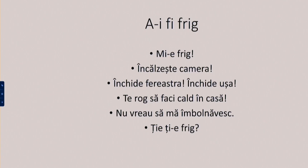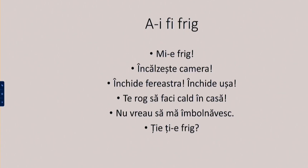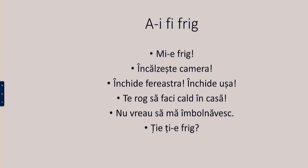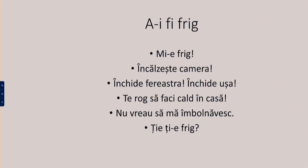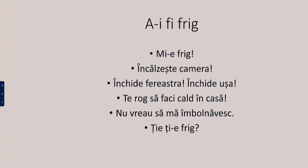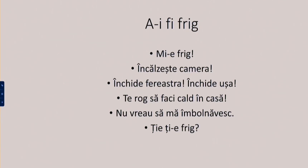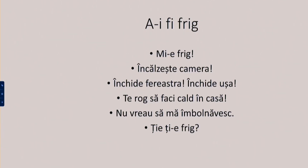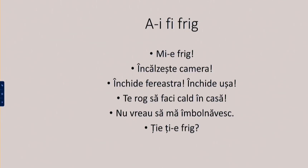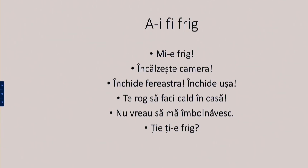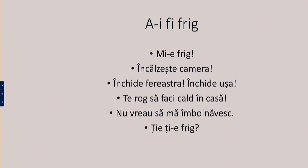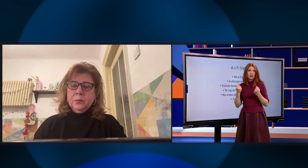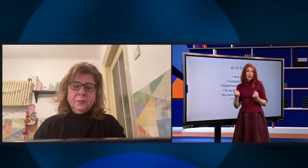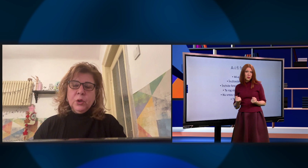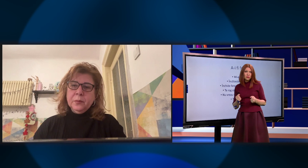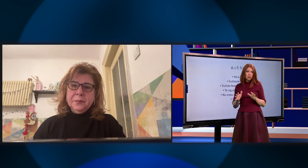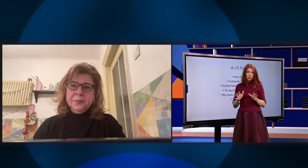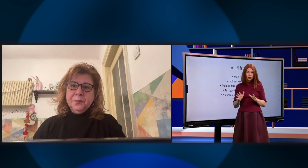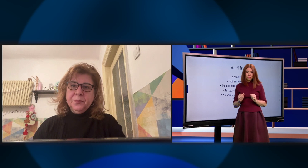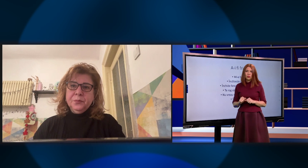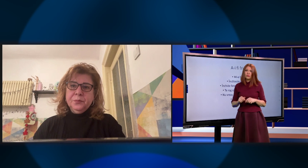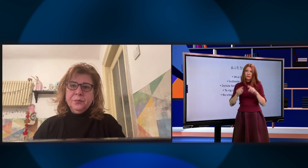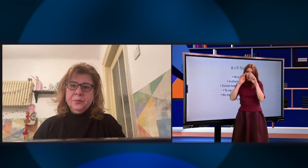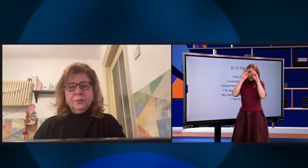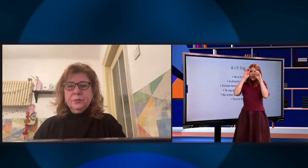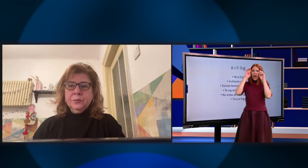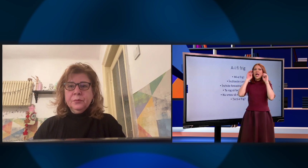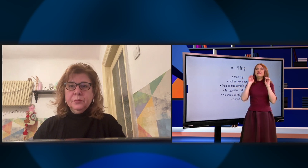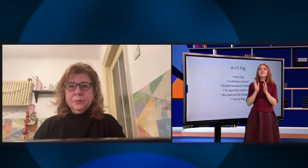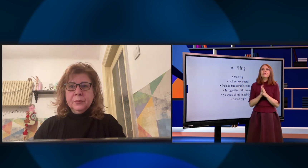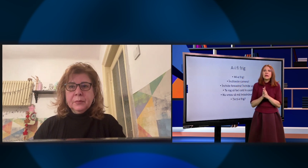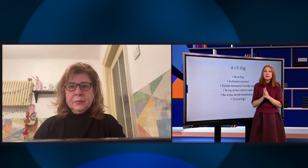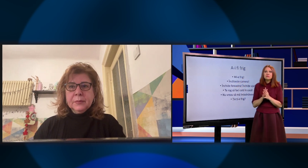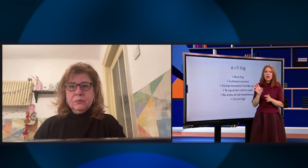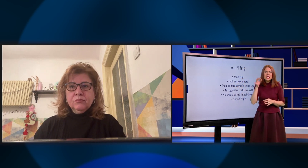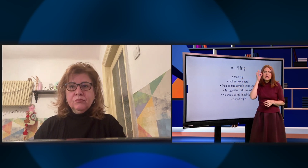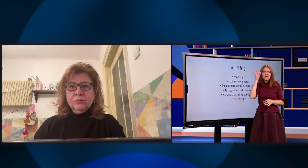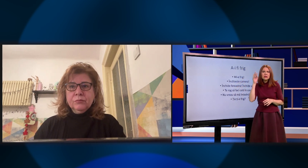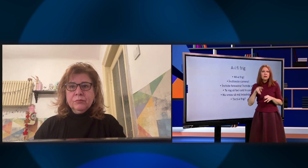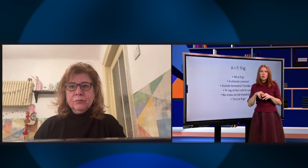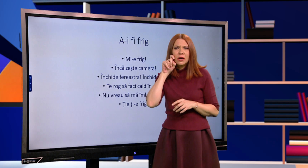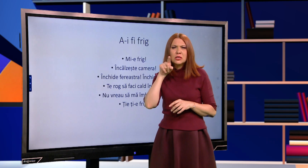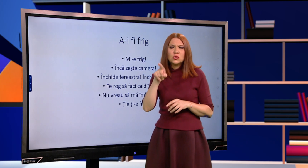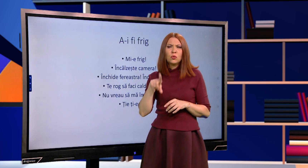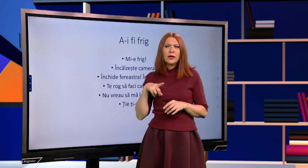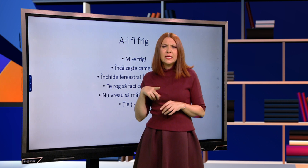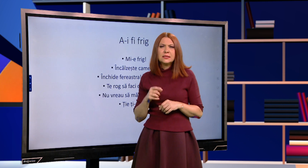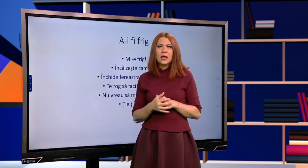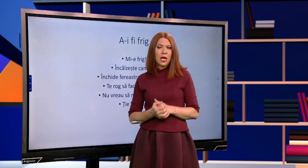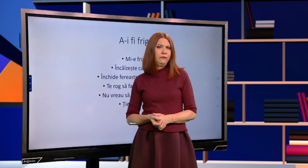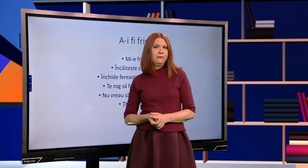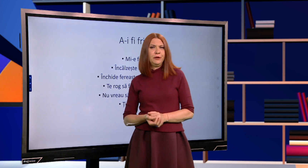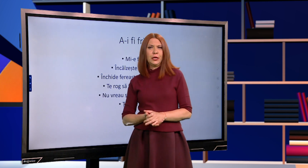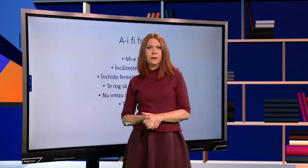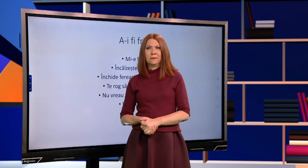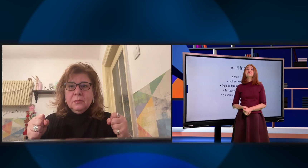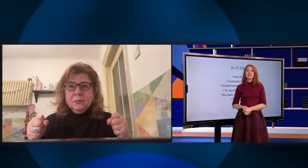Dificil, Carmen? E greu? Nu. Nu. Ai fi frig. Hai să ne gândim. Cum crezi tu că este